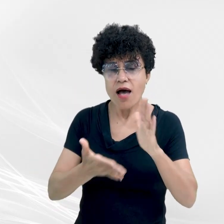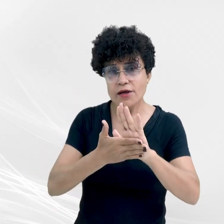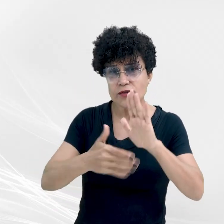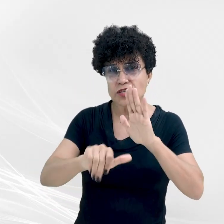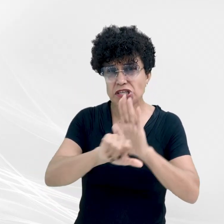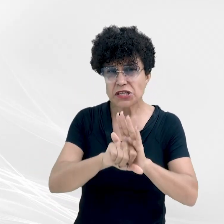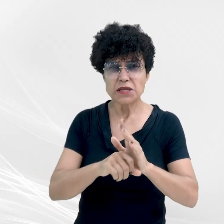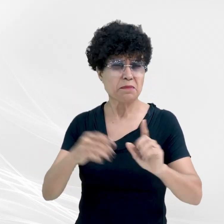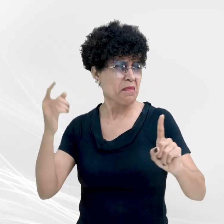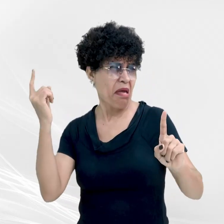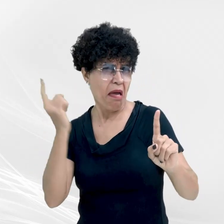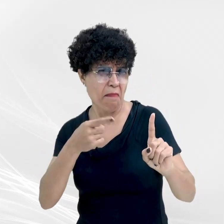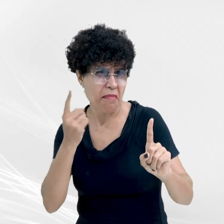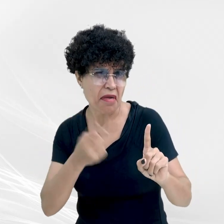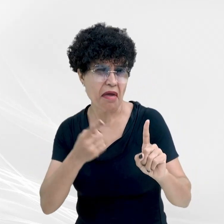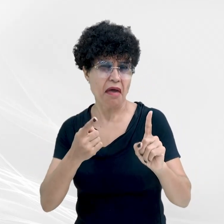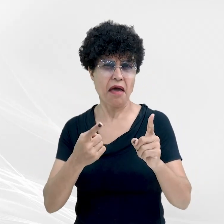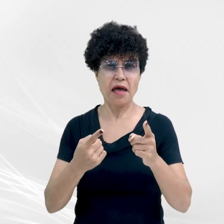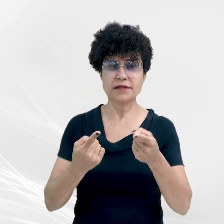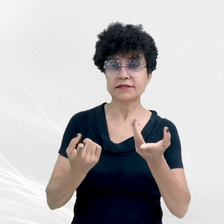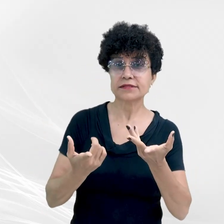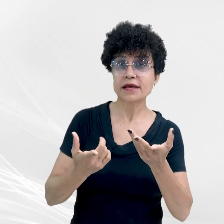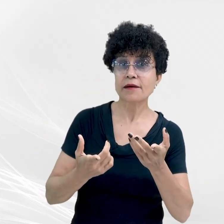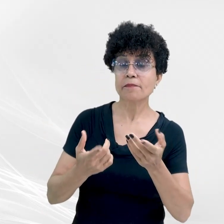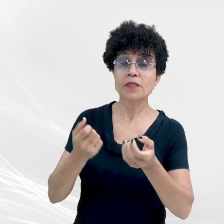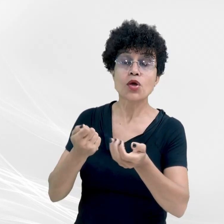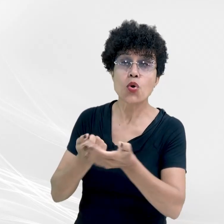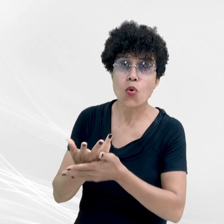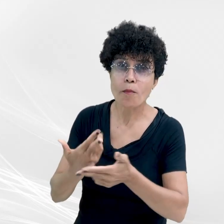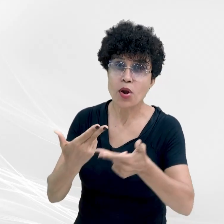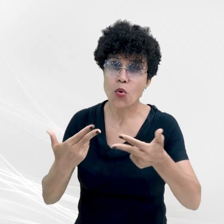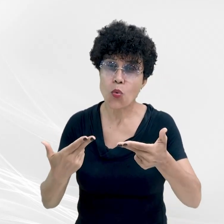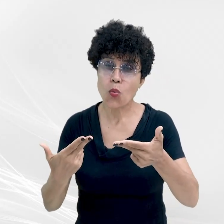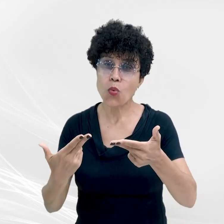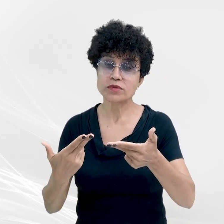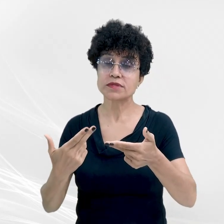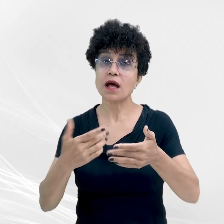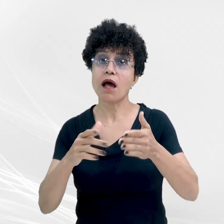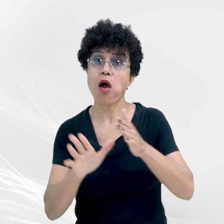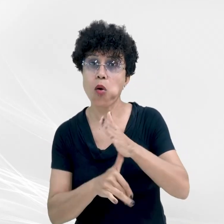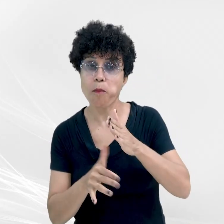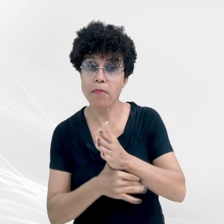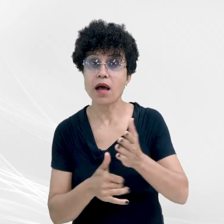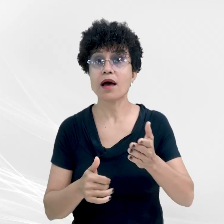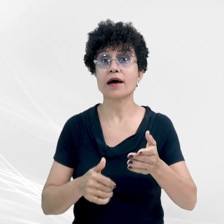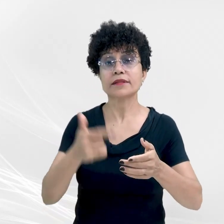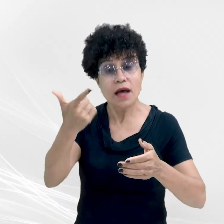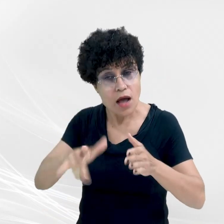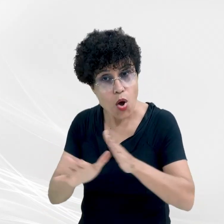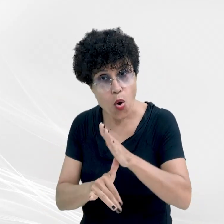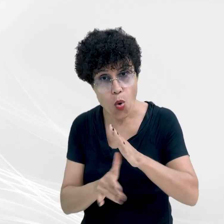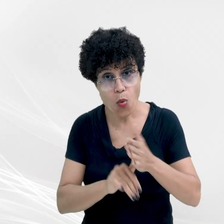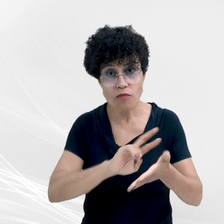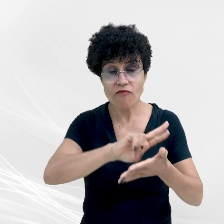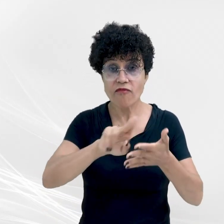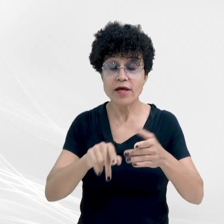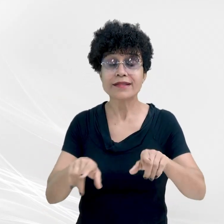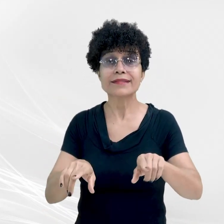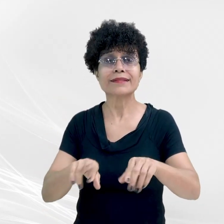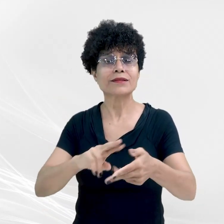apropriação indébita, receptação, direção perigosa, posse irregular de arma de fogo, entre